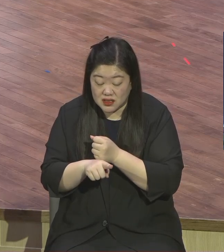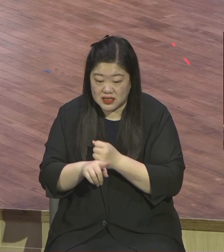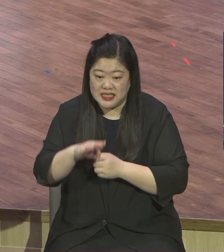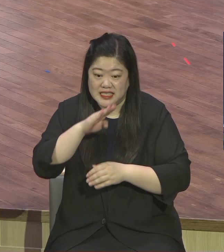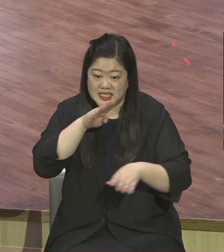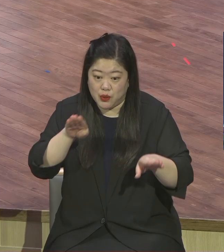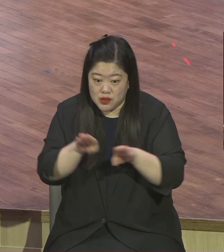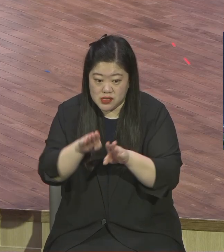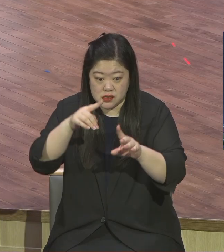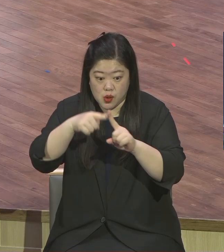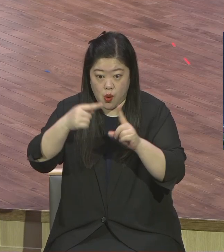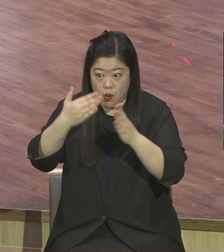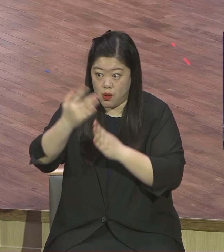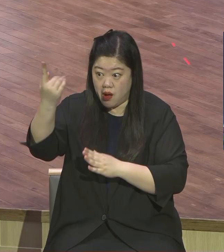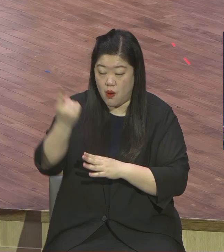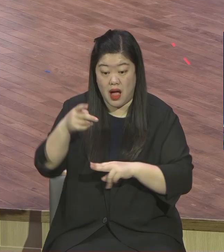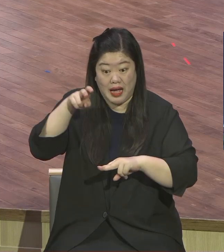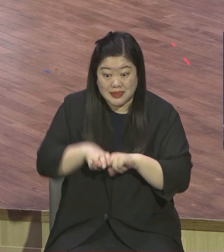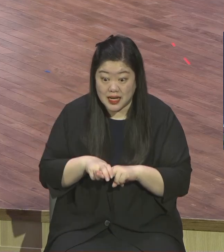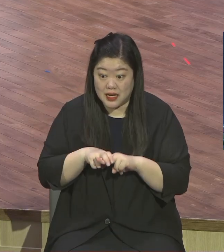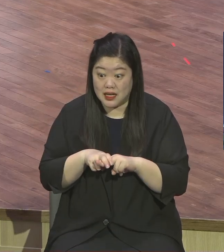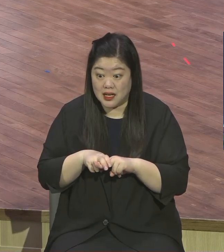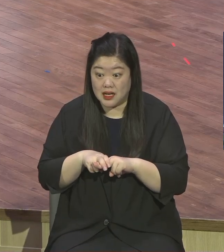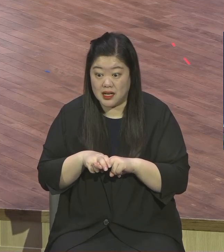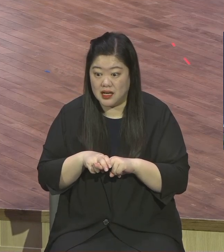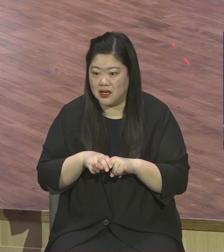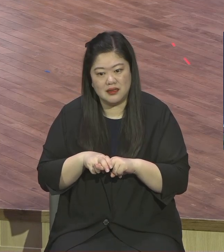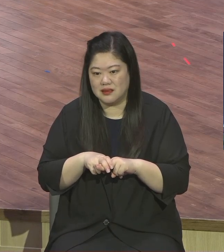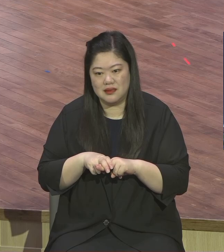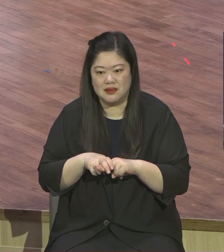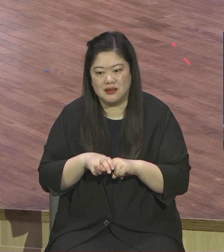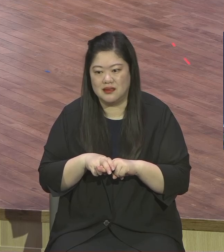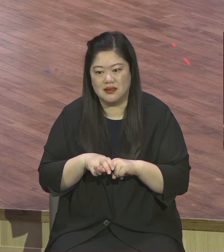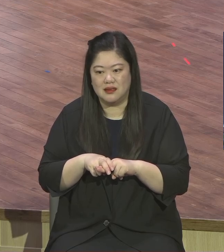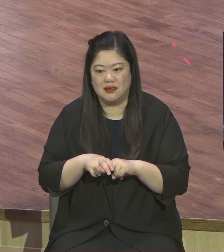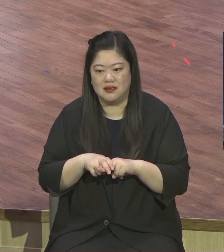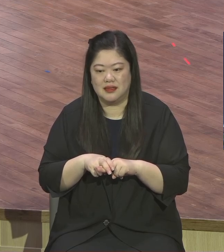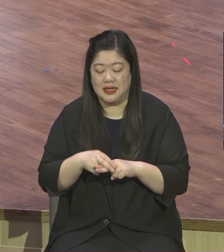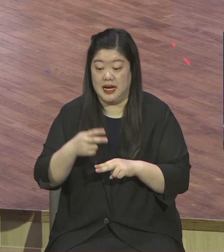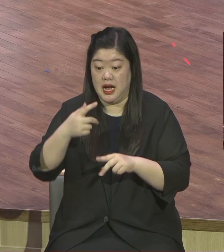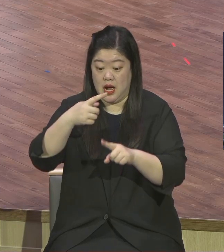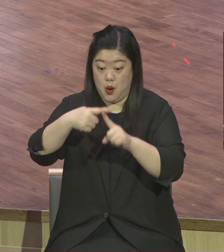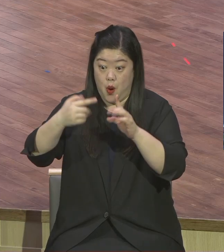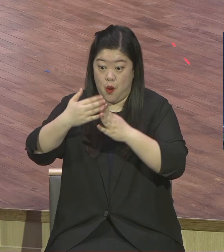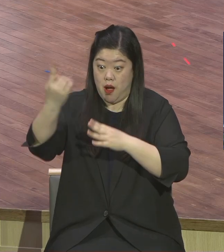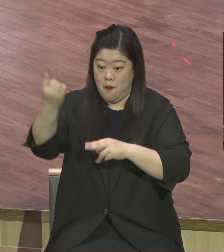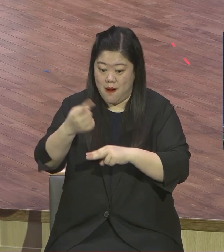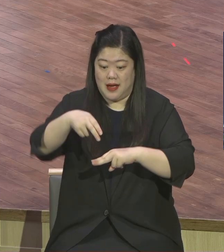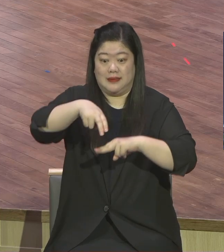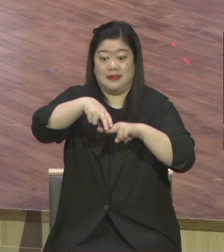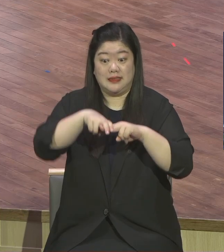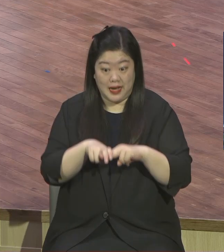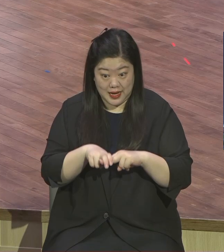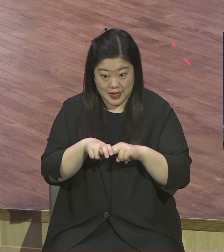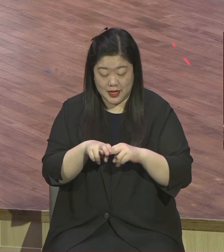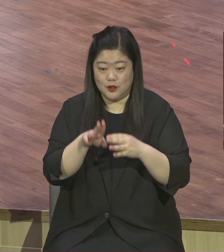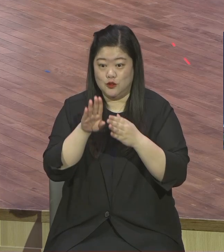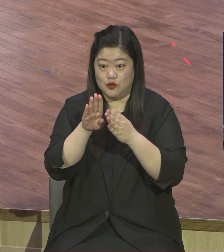참석하는데 참석해서 예배 참석해서 어떻게 해요 하나님이 나에게 주시는 말씀을